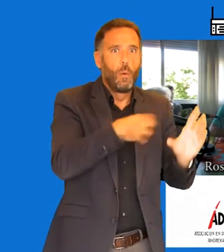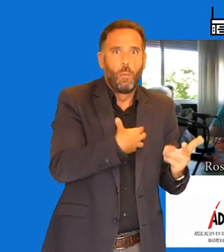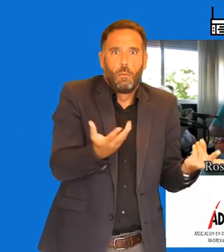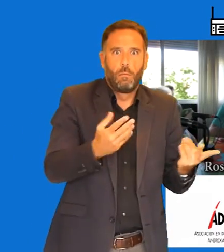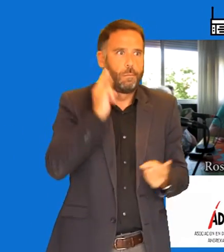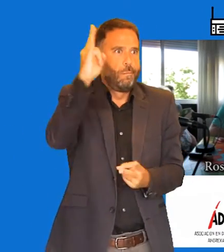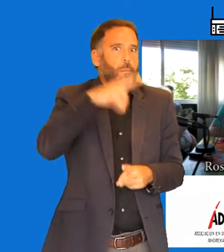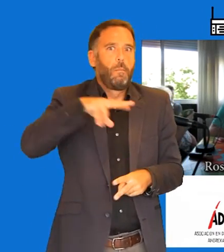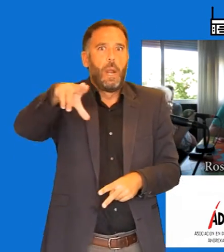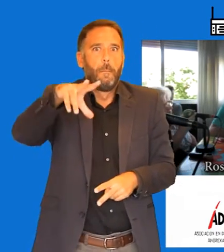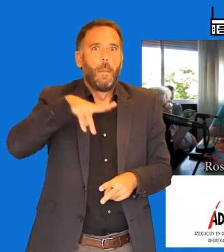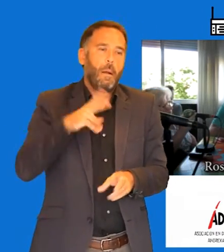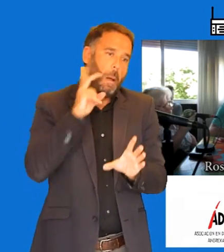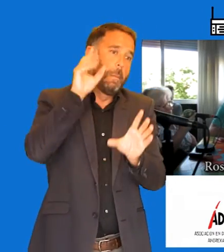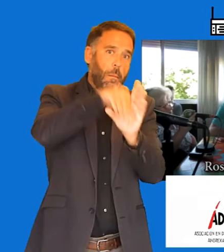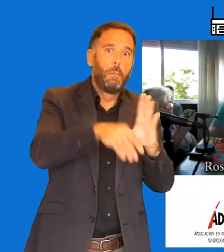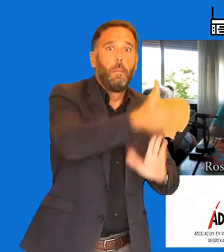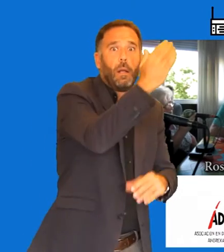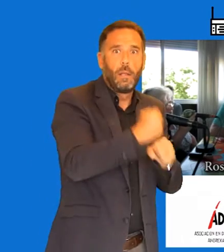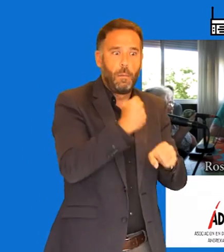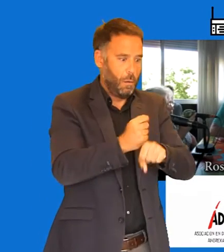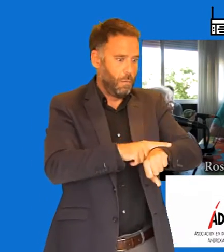ver si me puede acercar al trabajo, porque voy tarde.